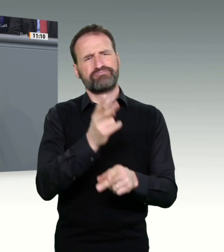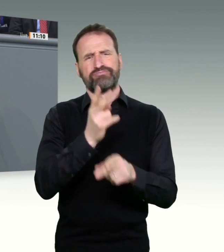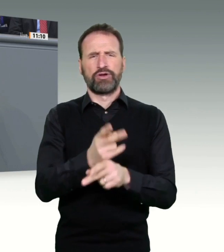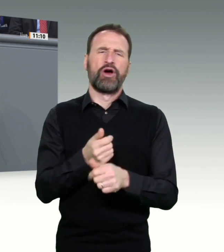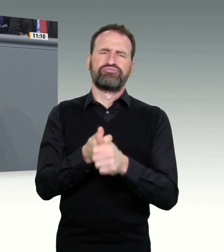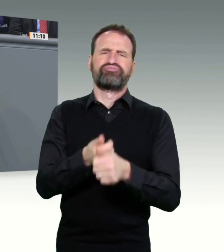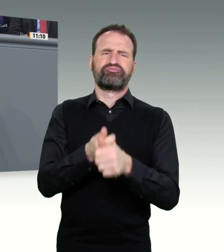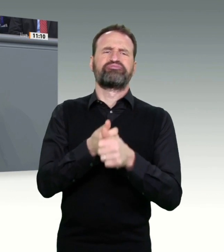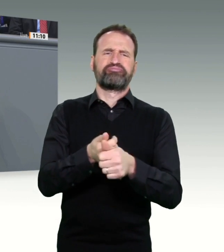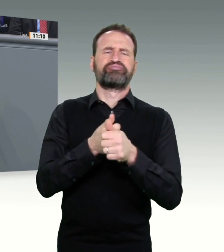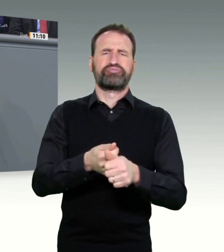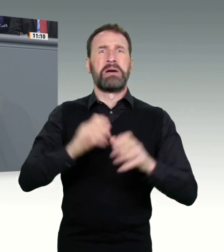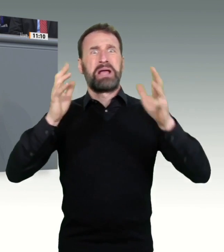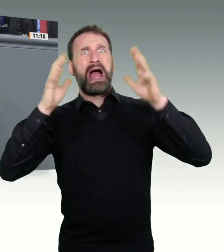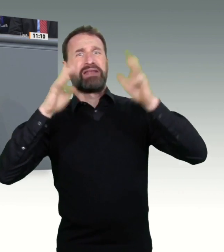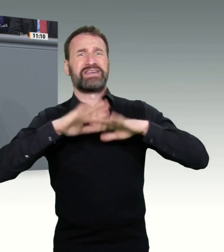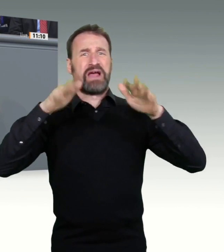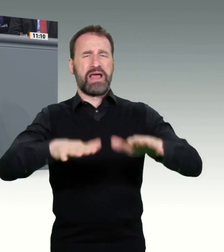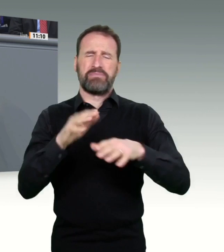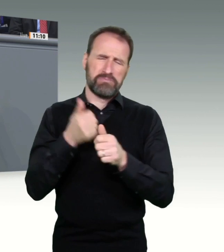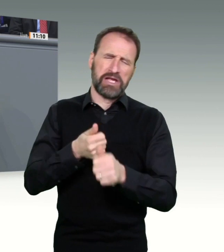Juni selber im Bundestag eingebracht haben, meine Damen und Herren.